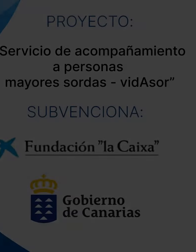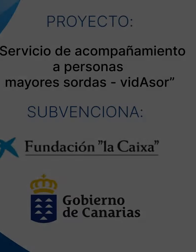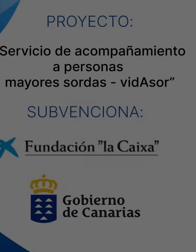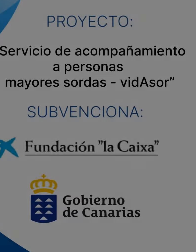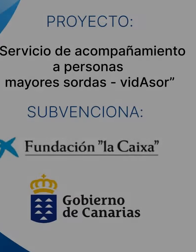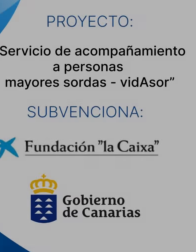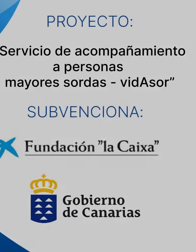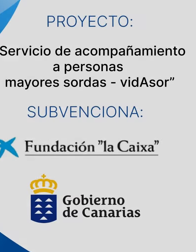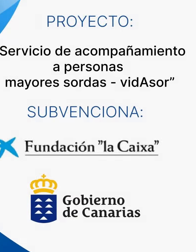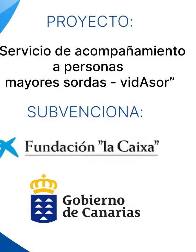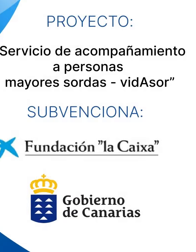¡Gracias! ¡Gracias! ¡Gracias!